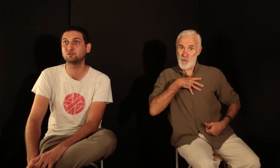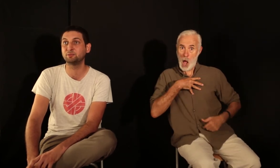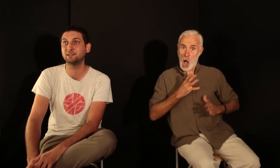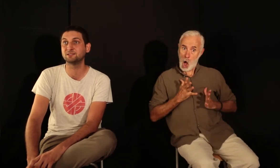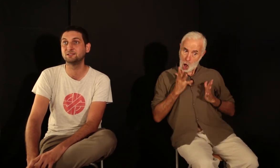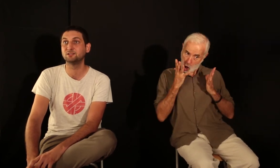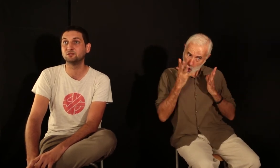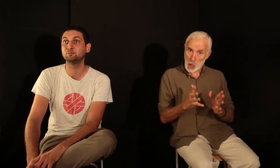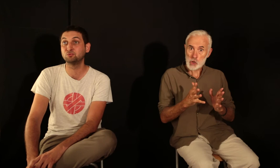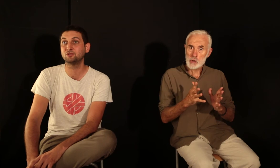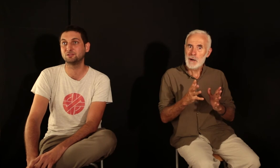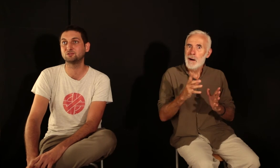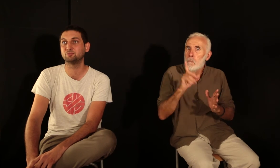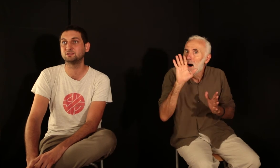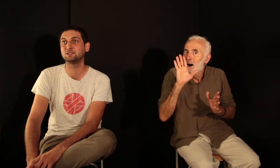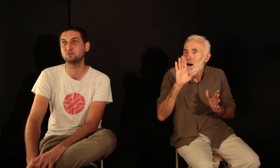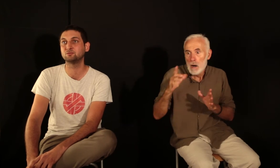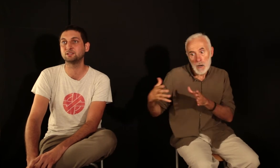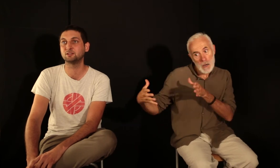accompagnent pour s'opposer à ce rouleau-compresseur.